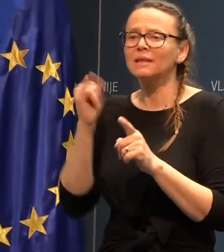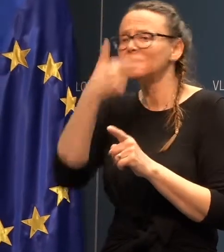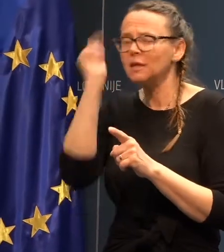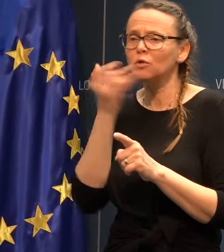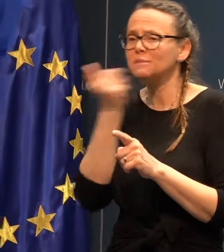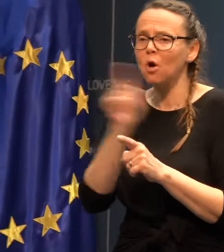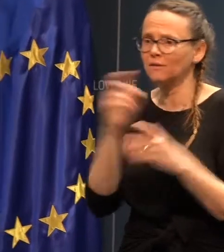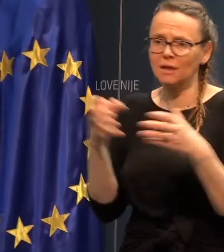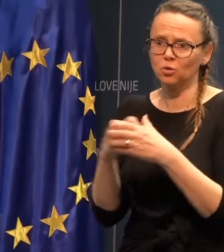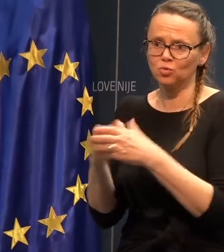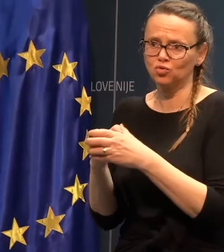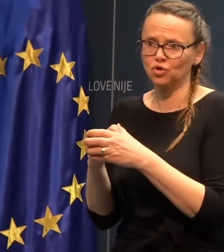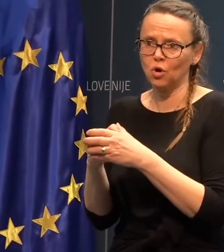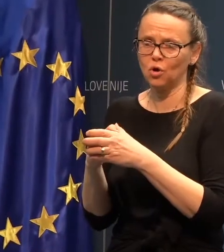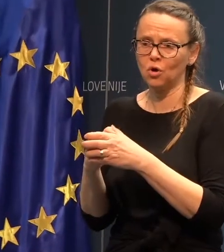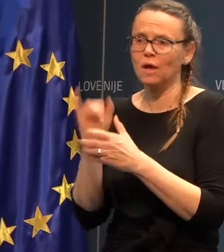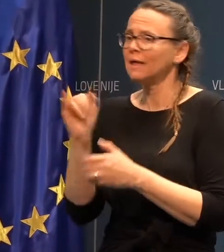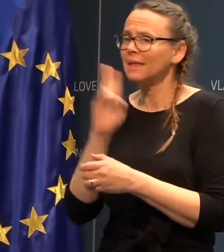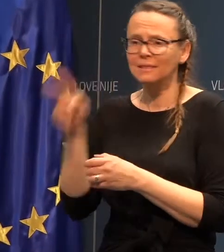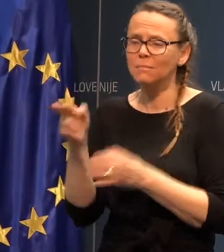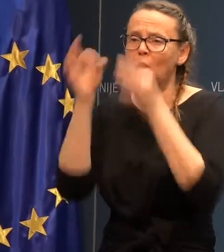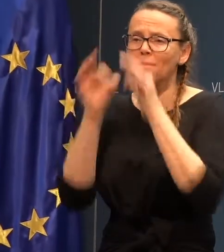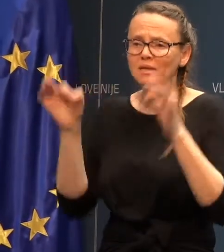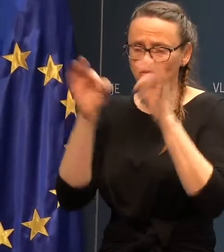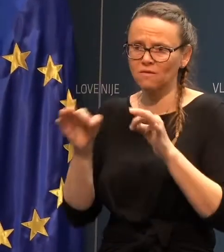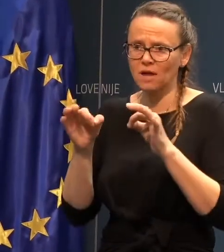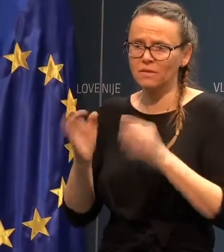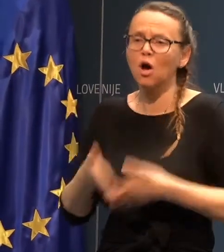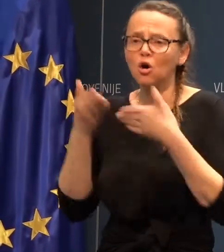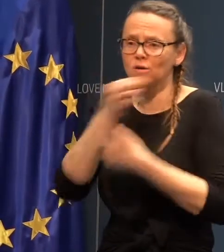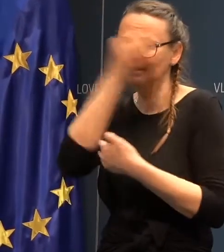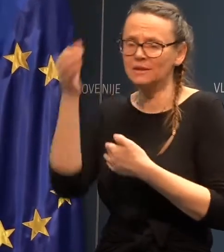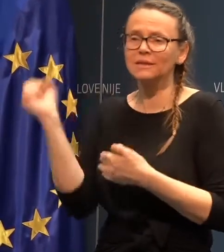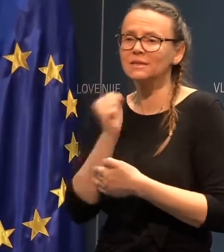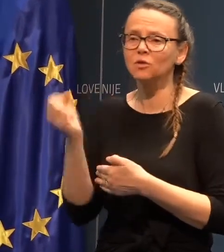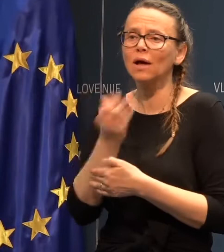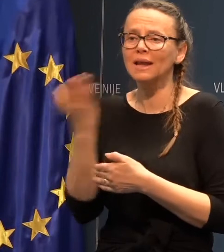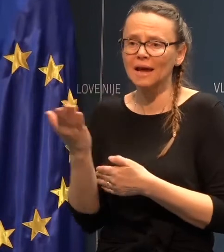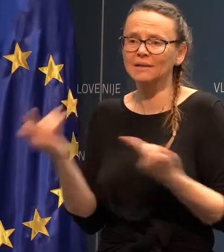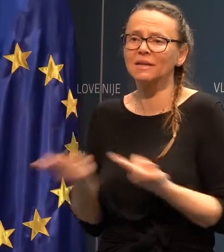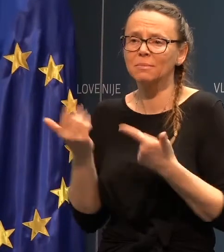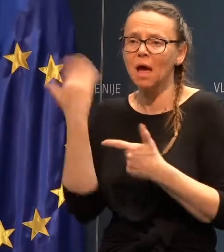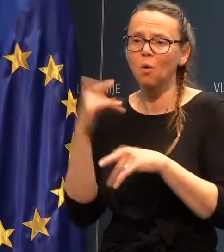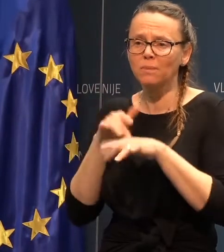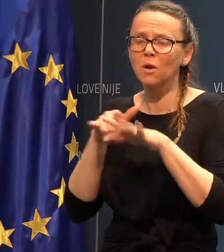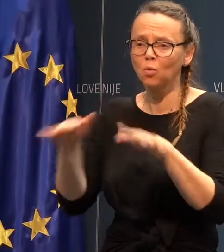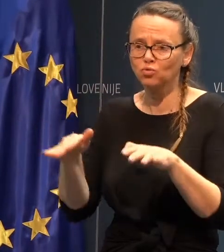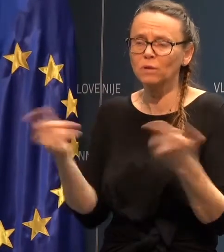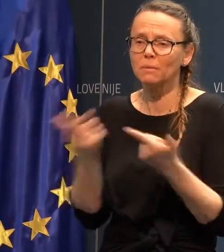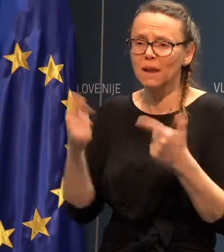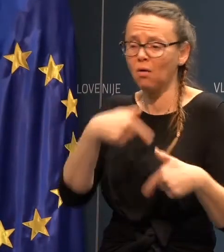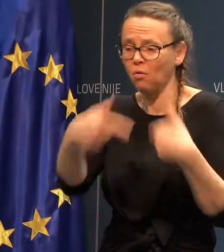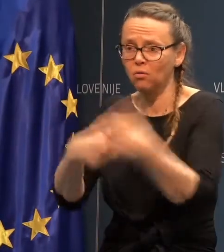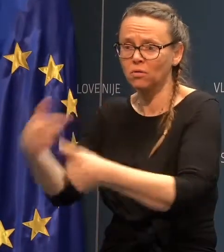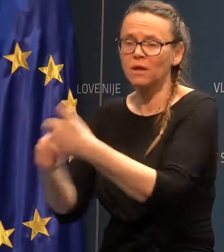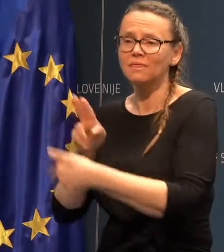Tako je. Držijo, da nimajo odprestovali dvojstnih dni ali karkoli, zaradi tega, ker nekateri bi bi, recimo, lahko bili vkluženi, vkušpo prinesli napred,